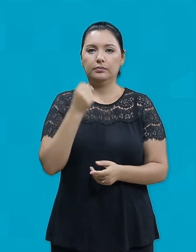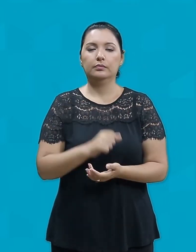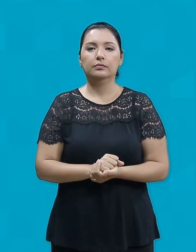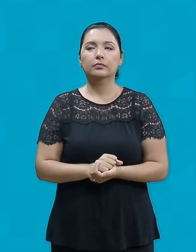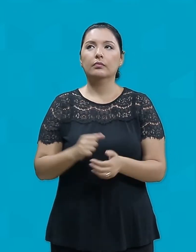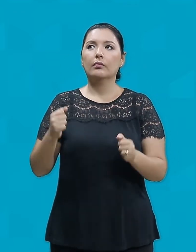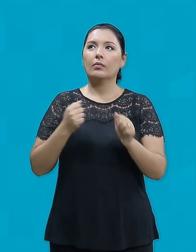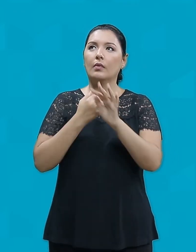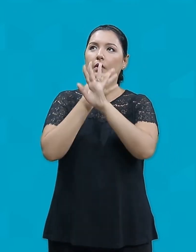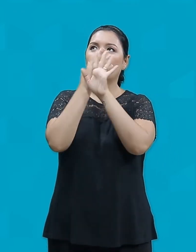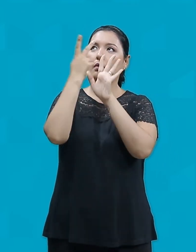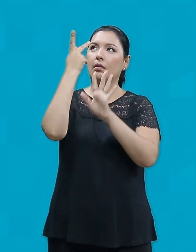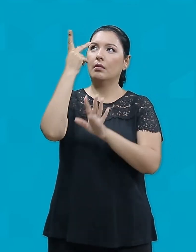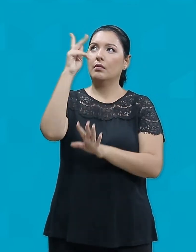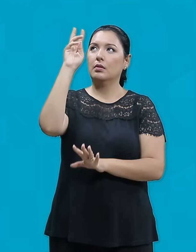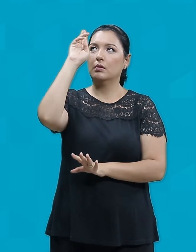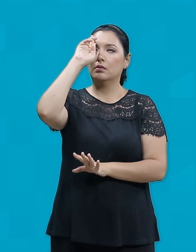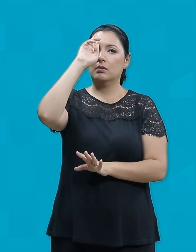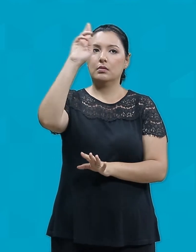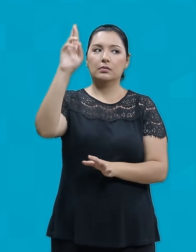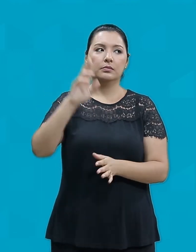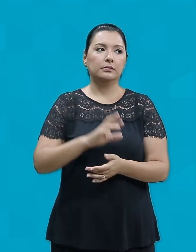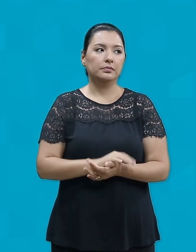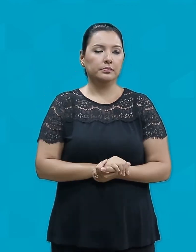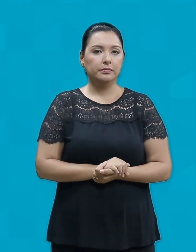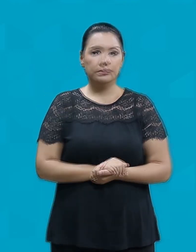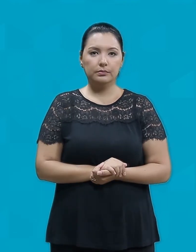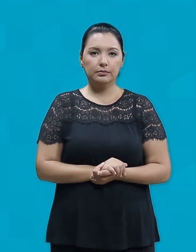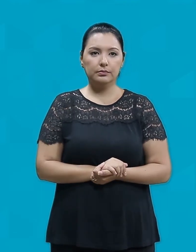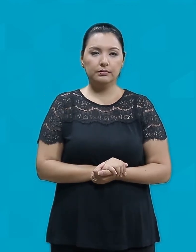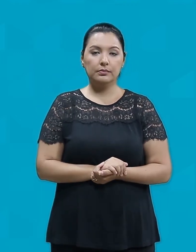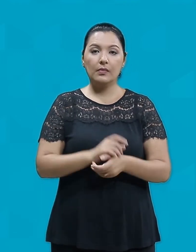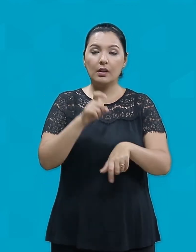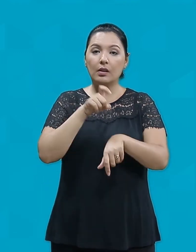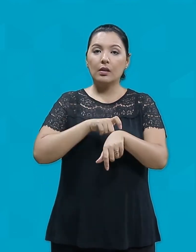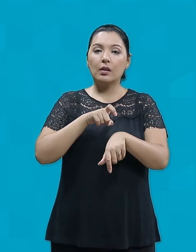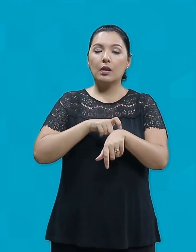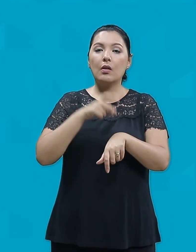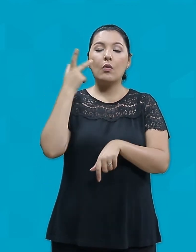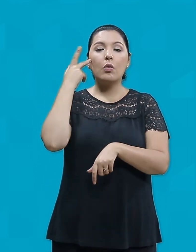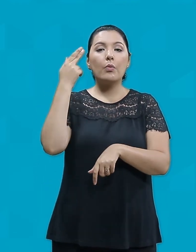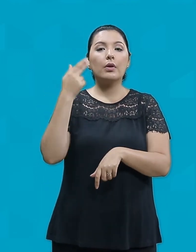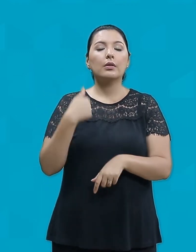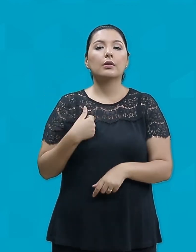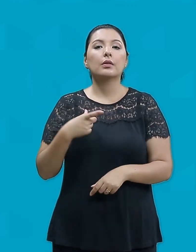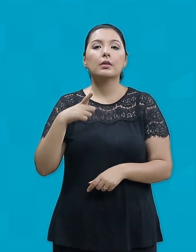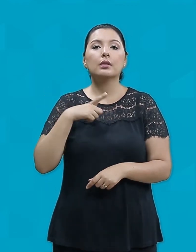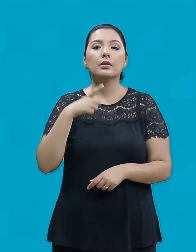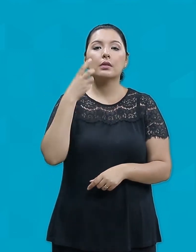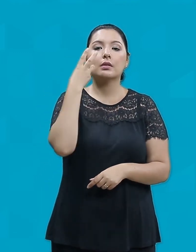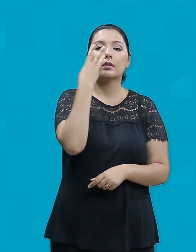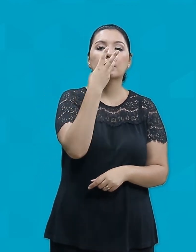Glória a vós, Senhor O tempo comum tem 34 semanas